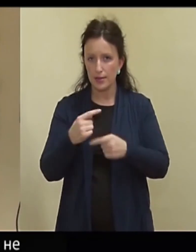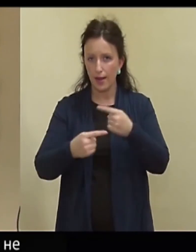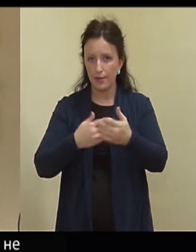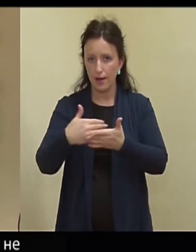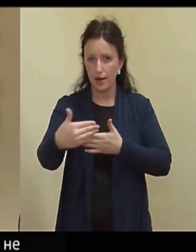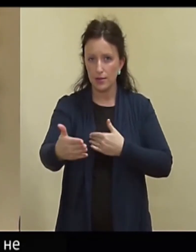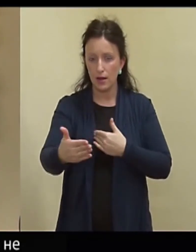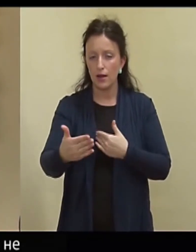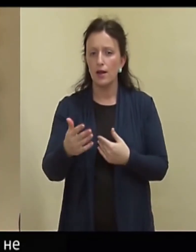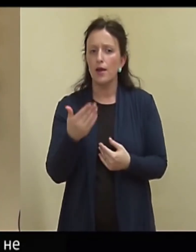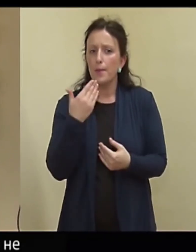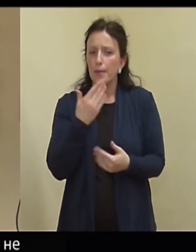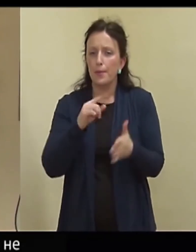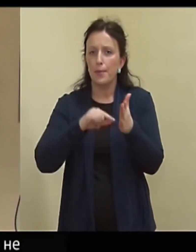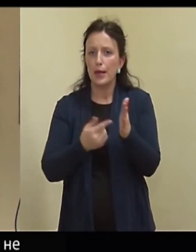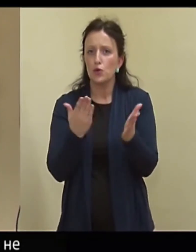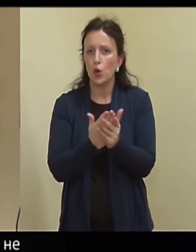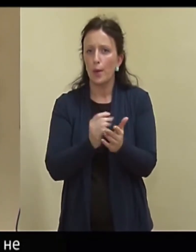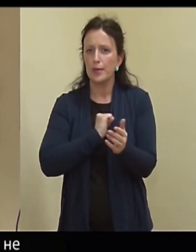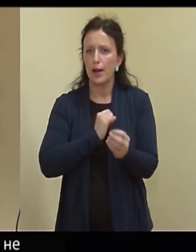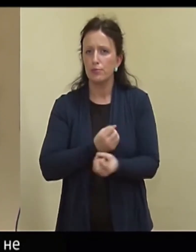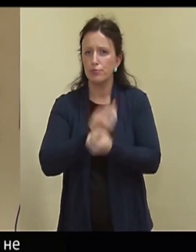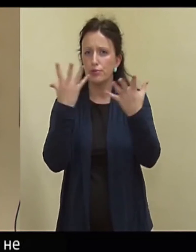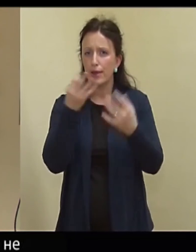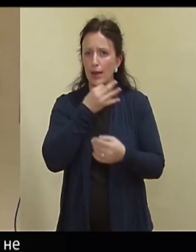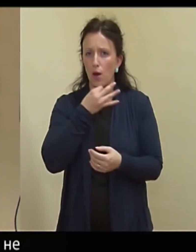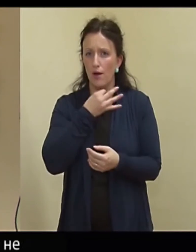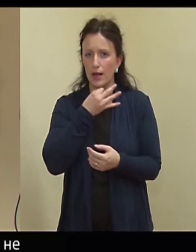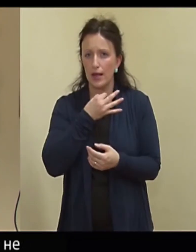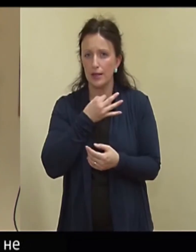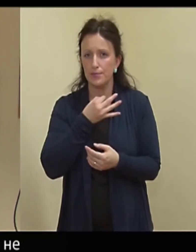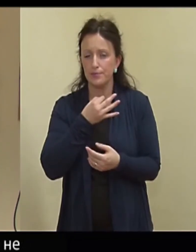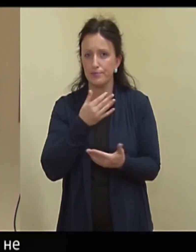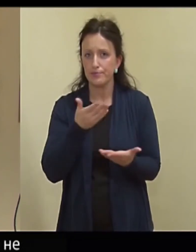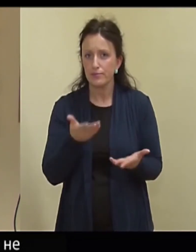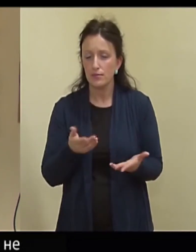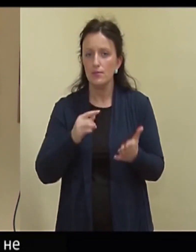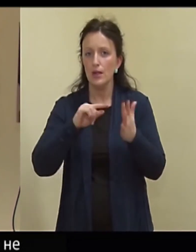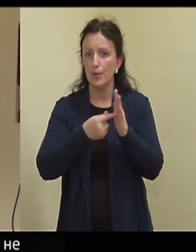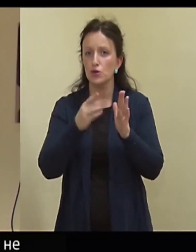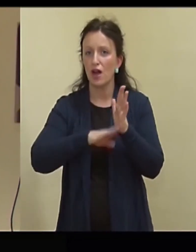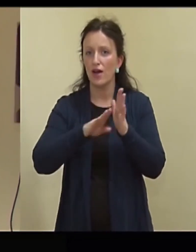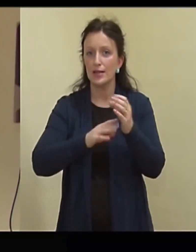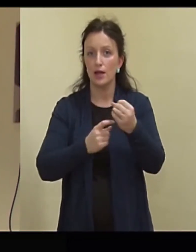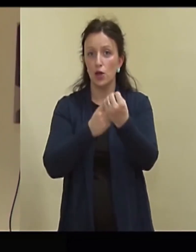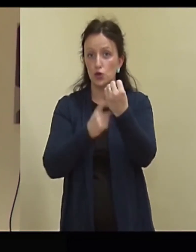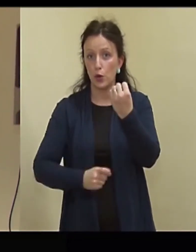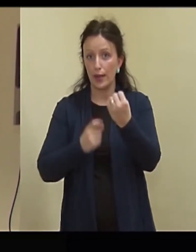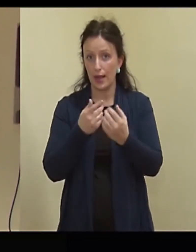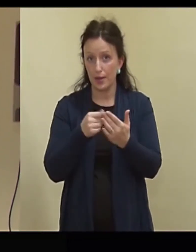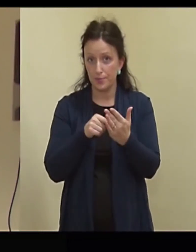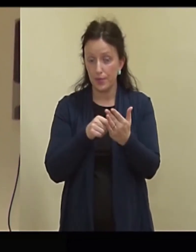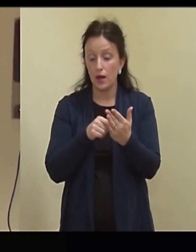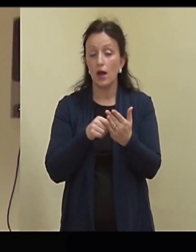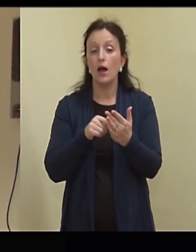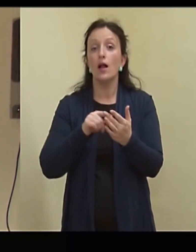Nüüd on mingi põhjus, miks lõhkekeha ei ole lahvatanud. Ja see põhjus on tavaliselt süütikus. Ja nüüd, kui te